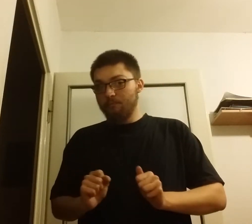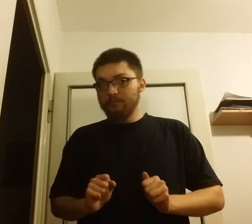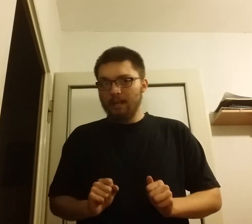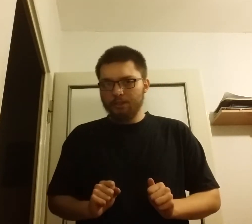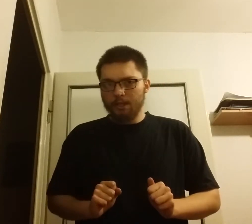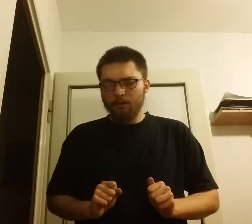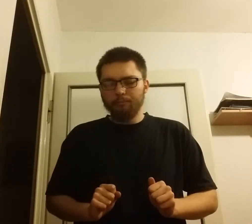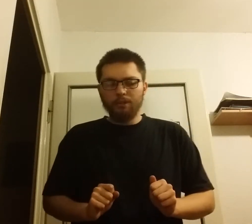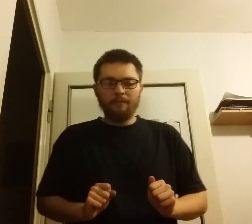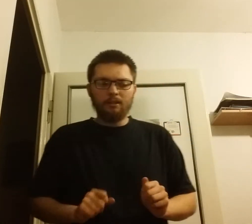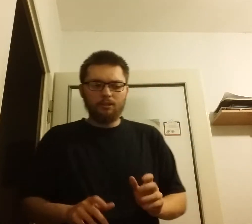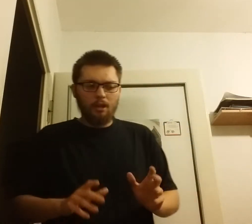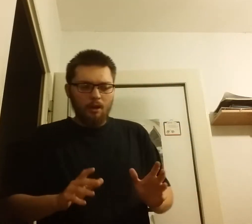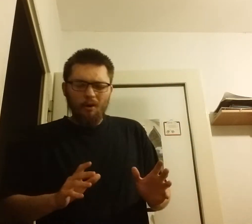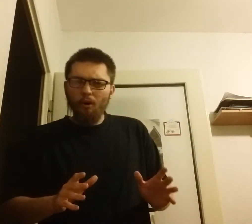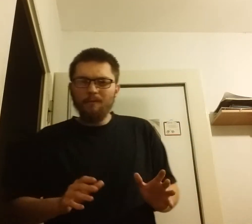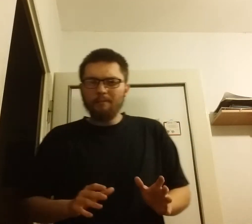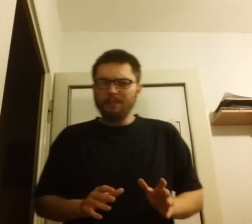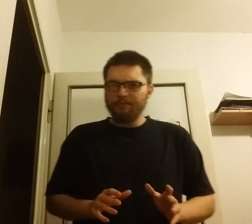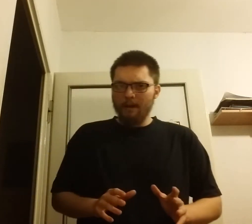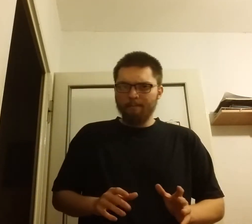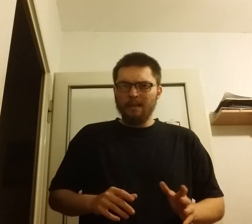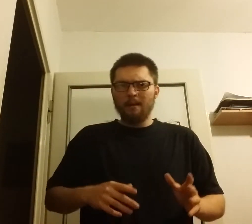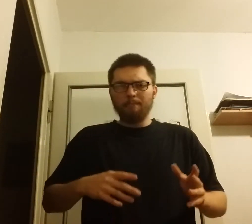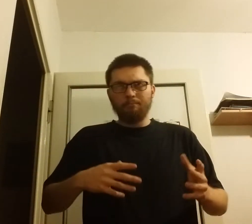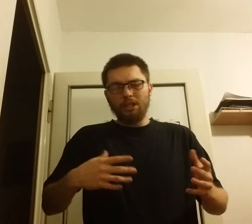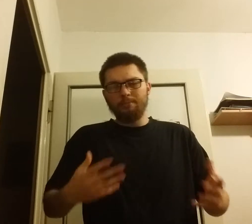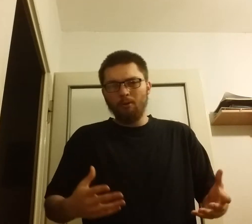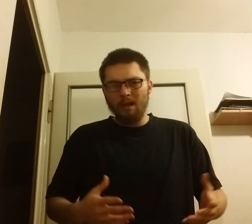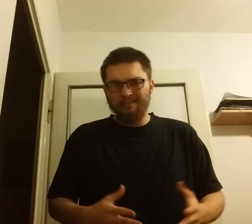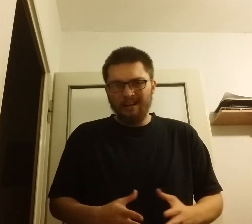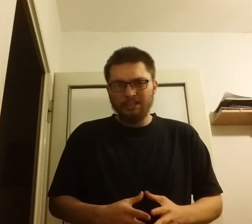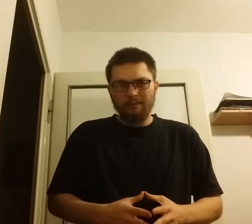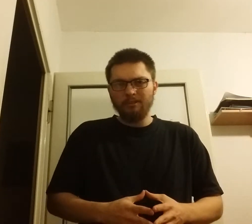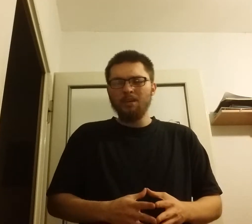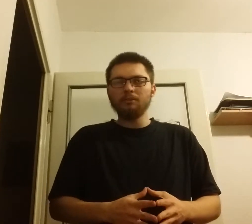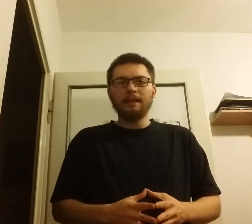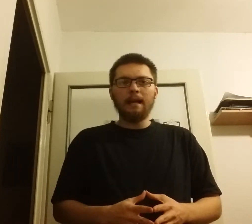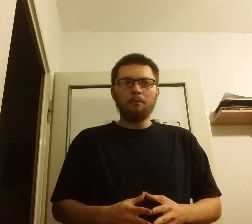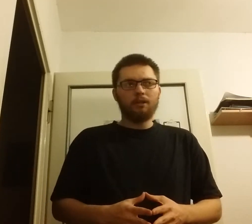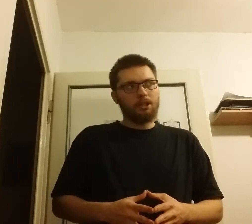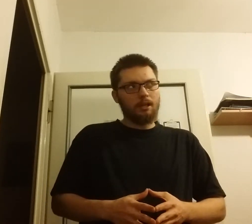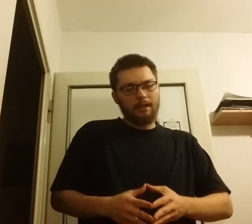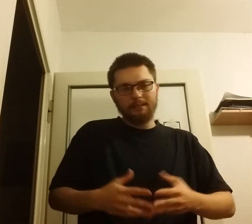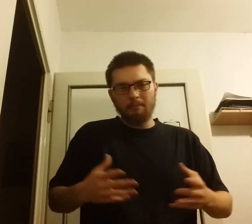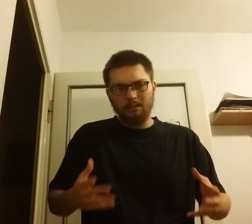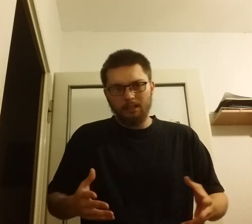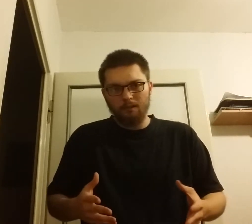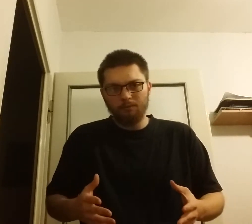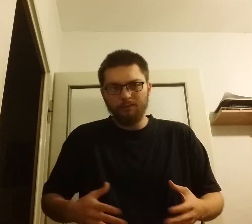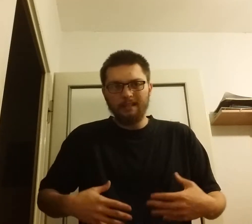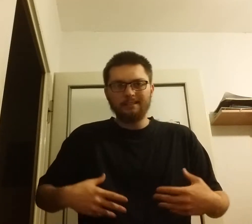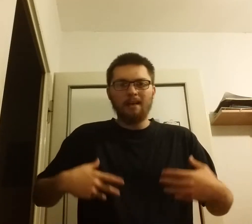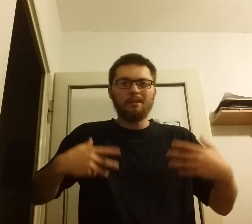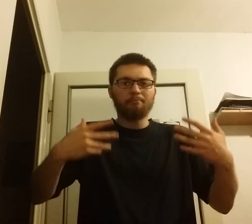Dlaczego? Ponieważ owa bitwa na przedpolach Warszawy nie rozegrała się jak sama nazwa mówi na samych